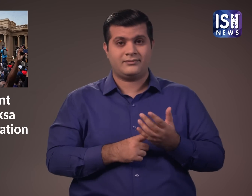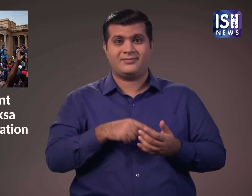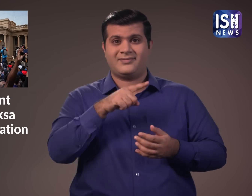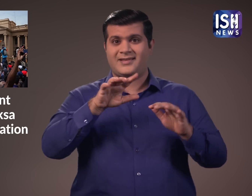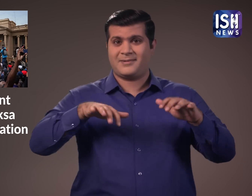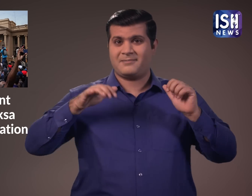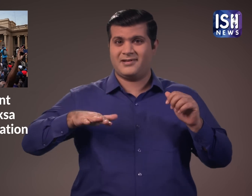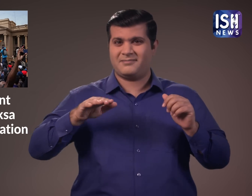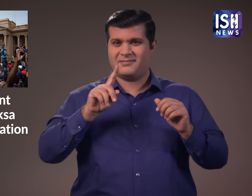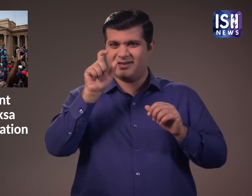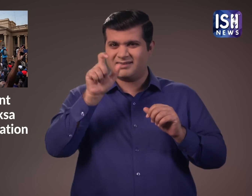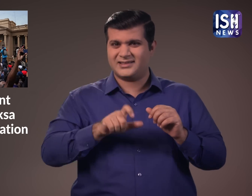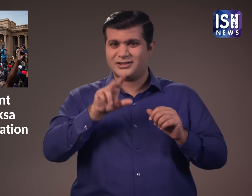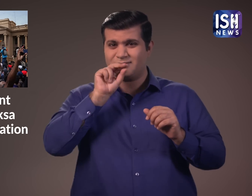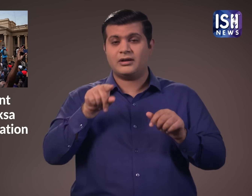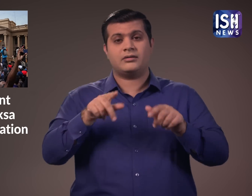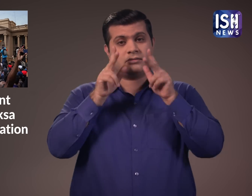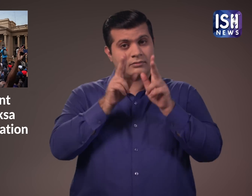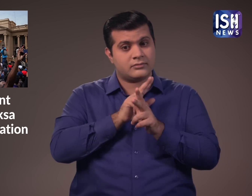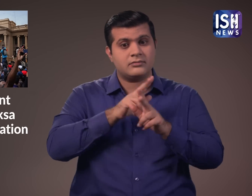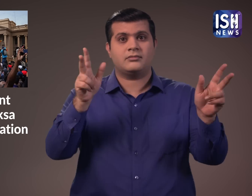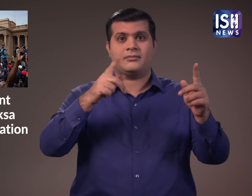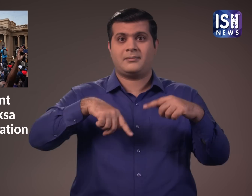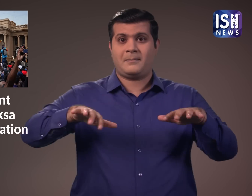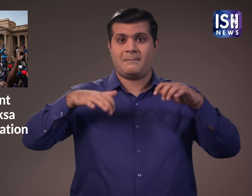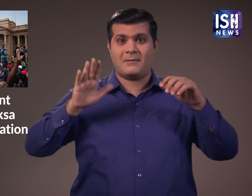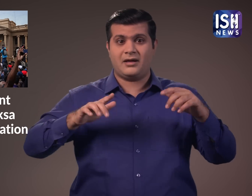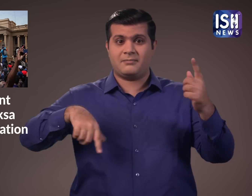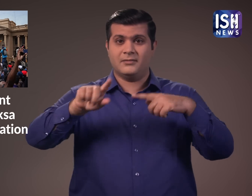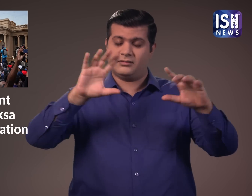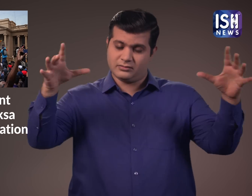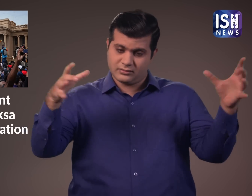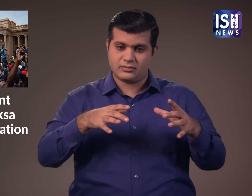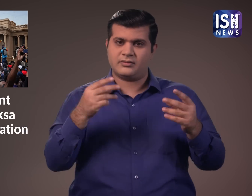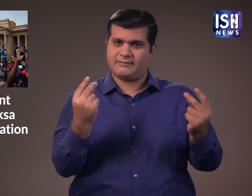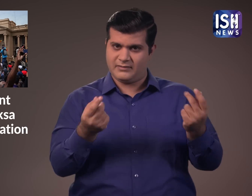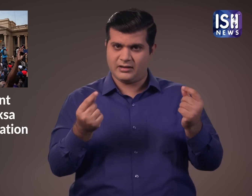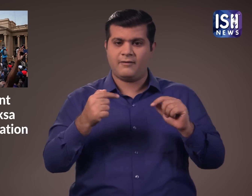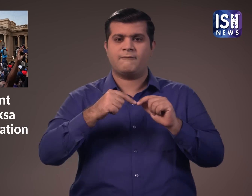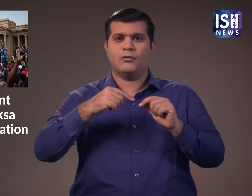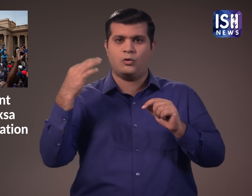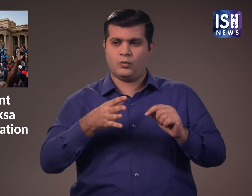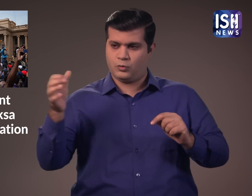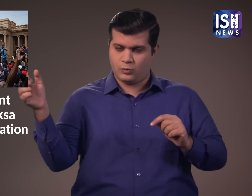स्पीकर ने पार्टी के सदस्यों से वोट देने और नए अध्यक्ष का चयान करने को कहा है